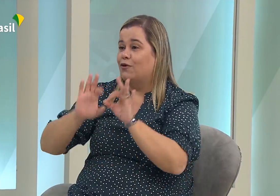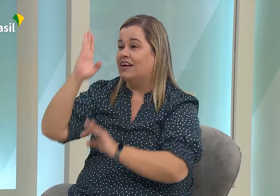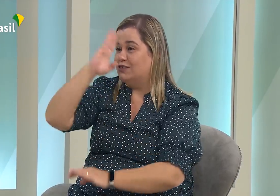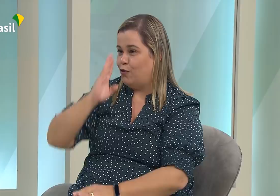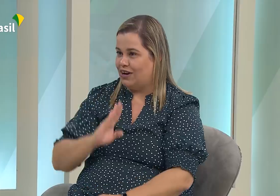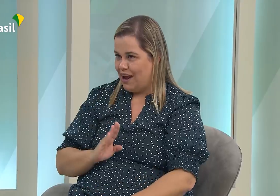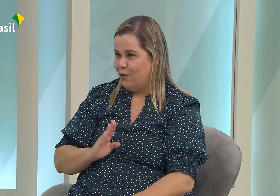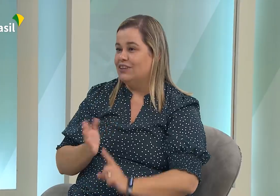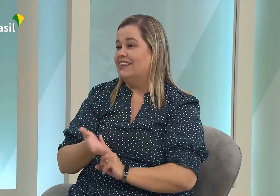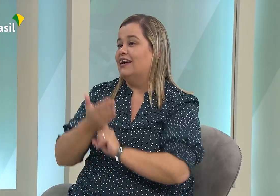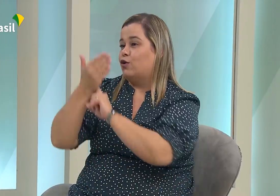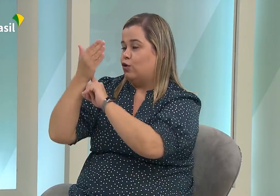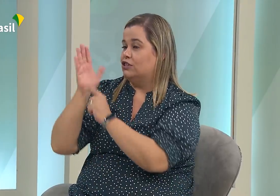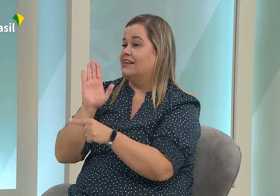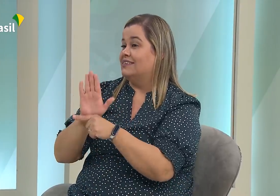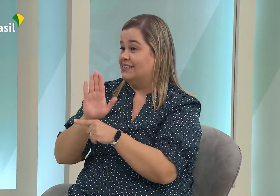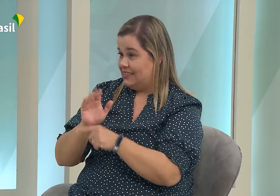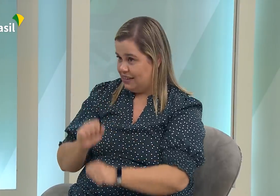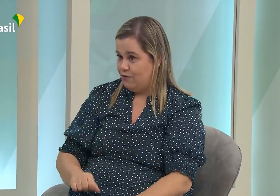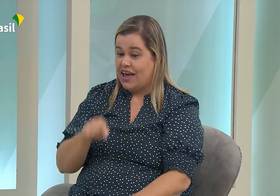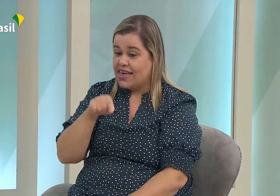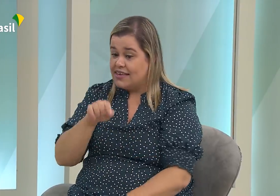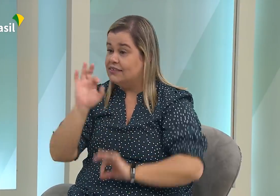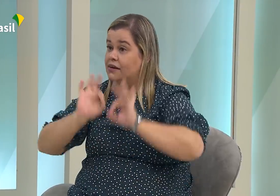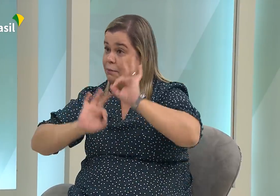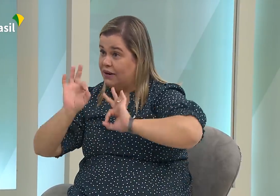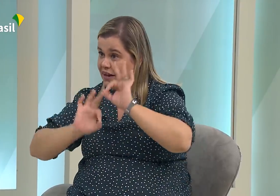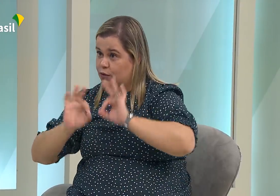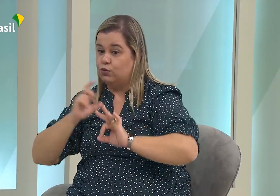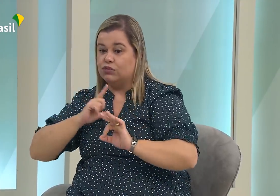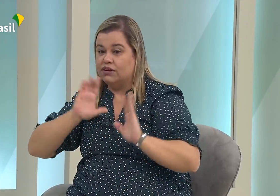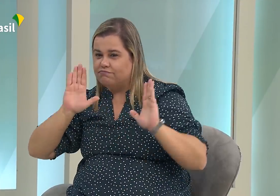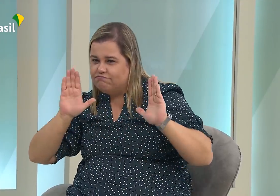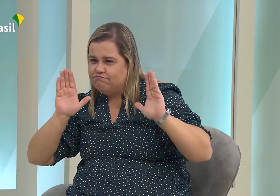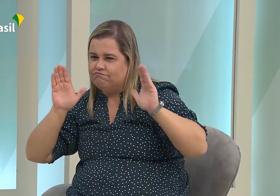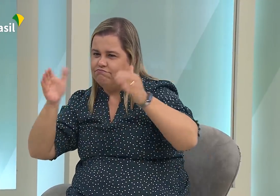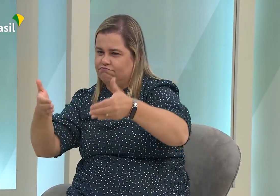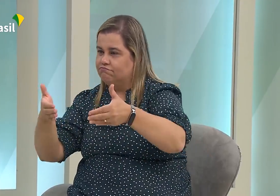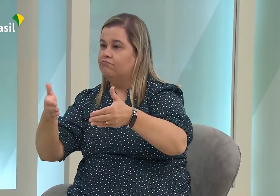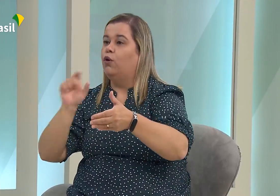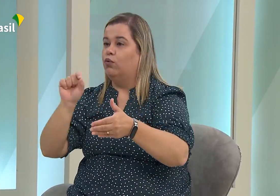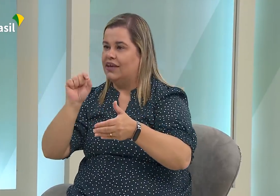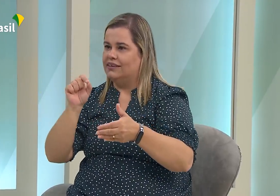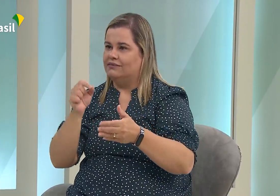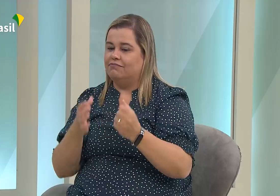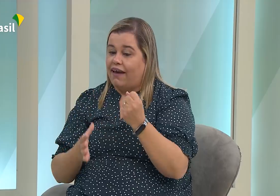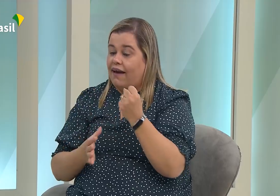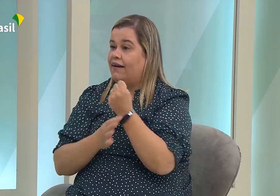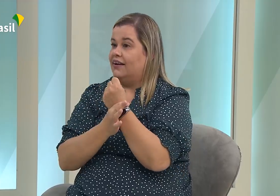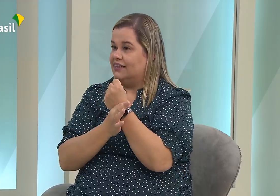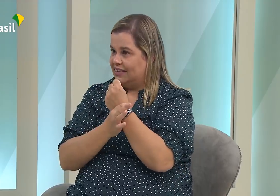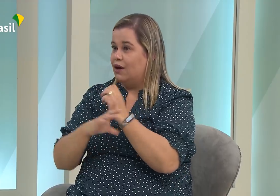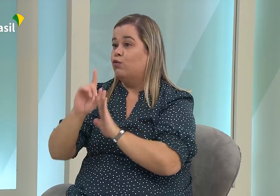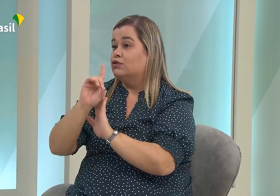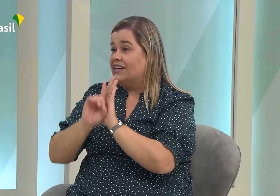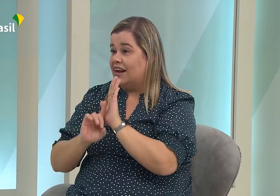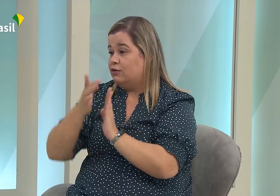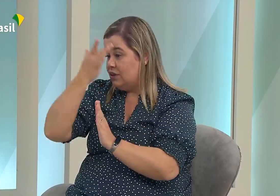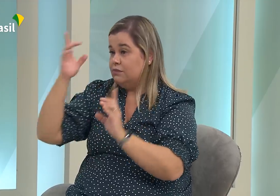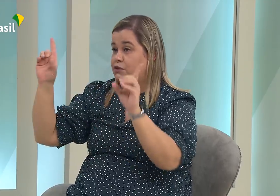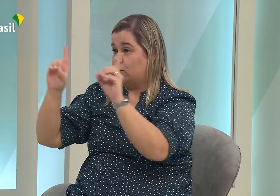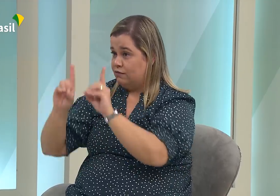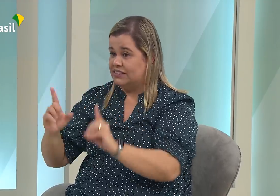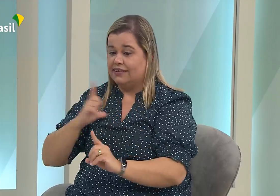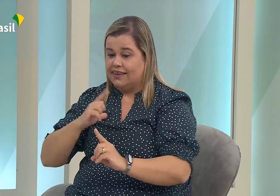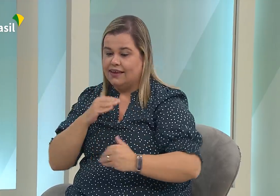Temos também um comitê. Na verdade, fazemos parte de um comitê, o CITA, que é o Comitê de Tecnologia Assistiva,